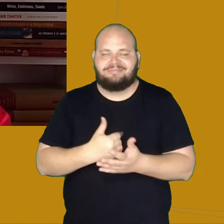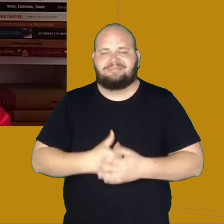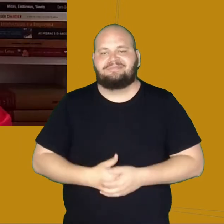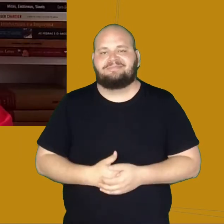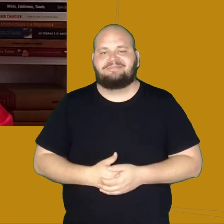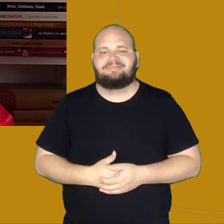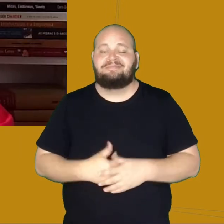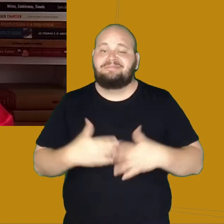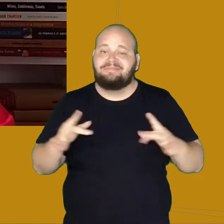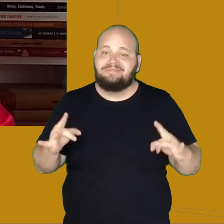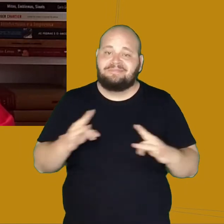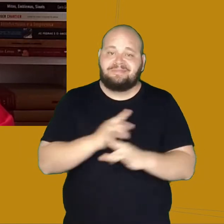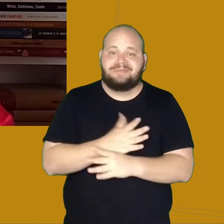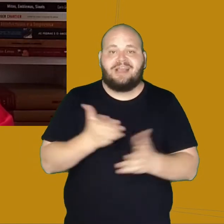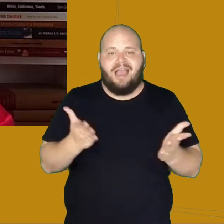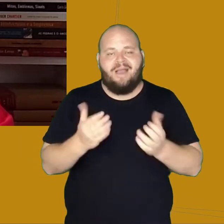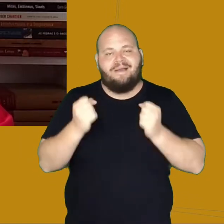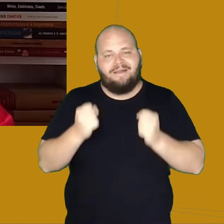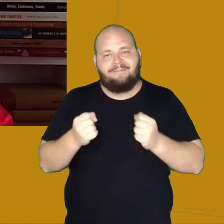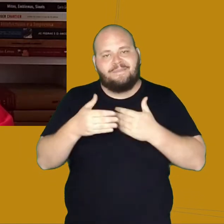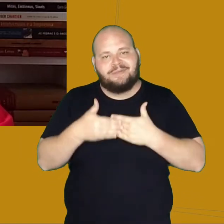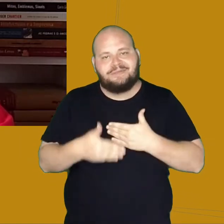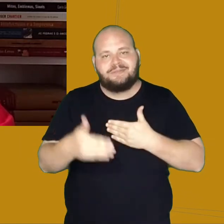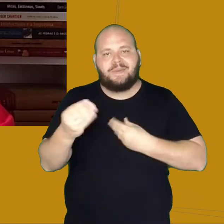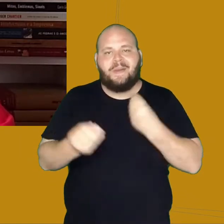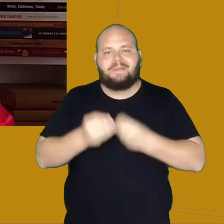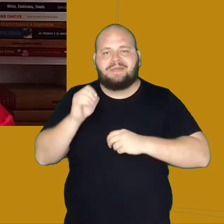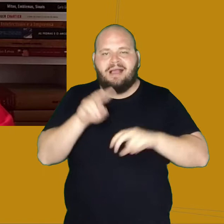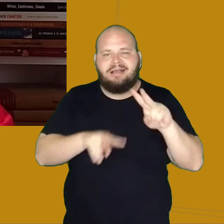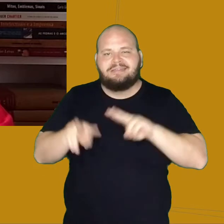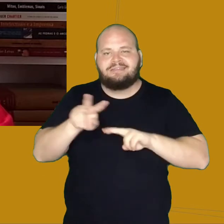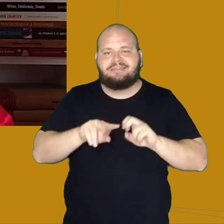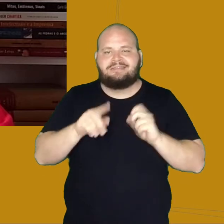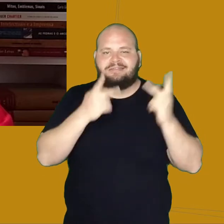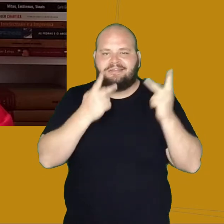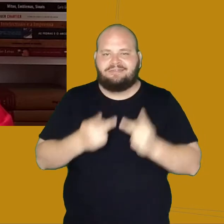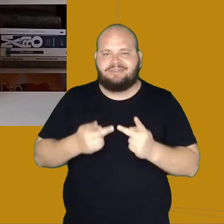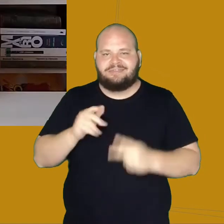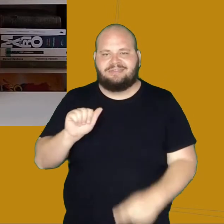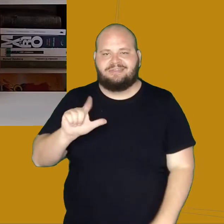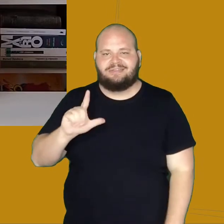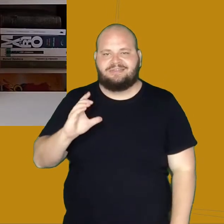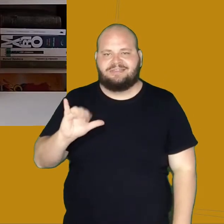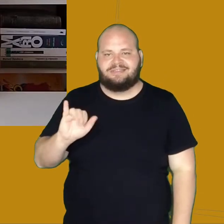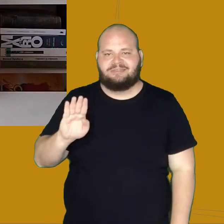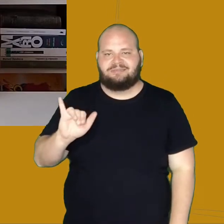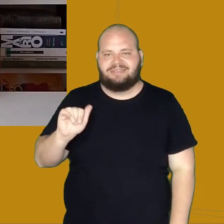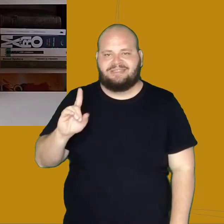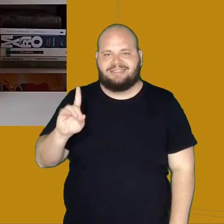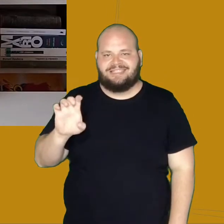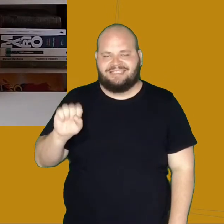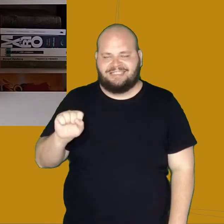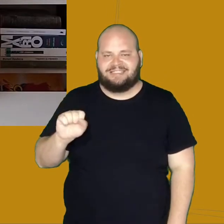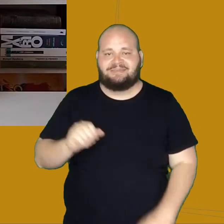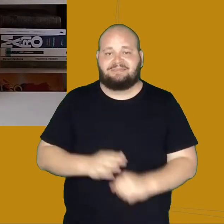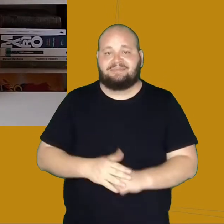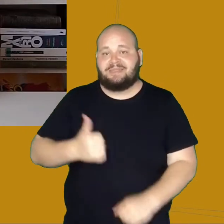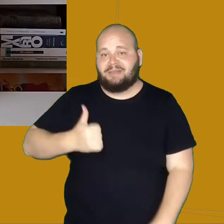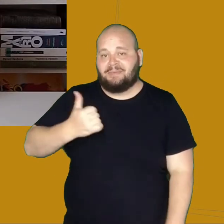Dito isso, a gente pode passar agora, então, para a análise de uma visita de Alcibiades. O conto é narrado em primeira pessoa e é apresentado na forma de